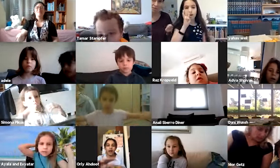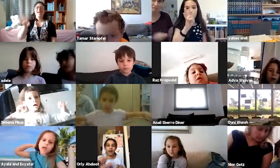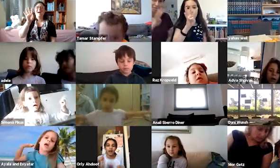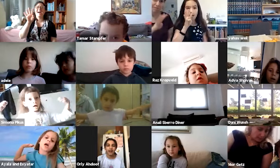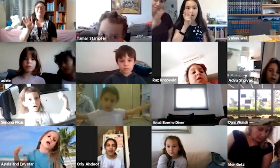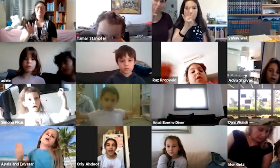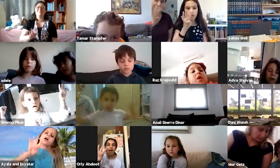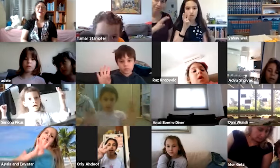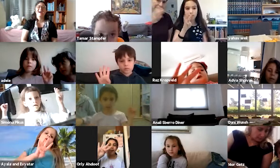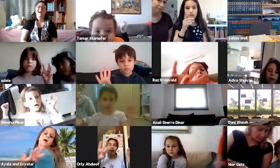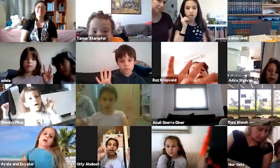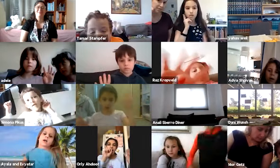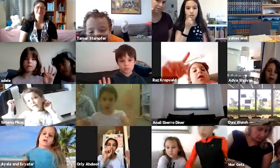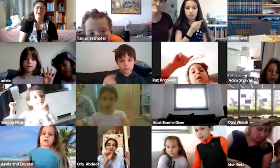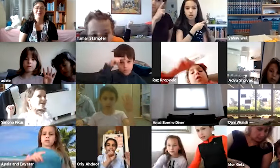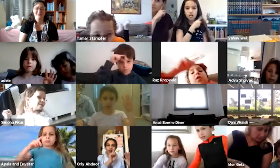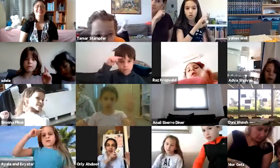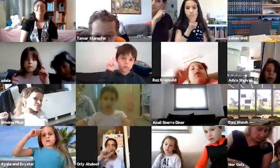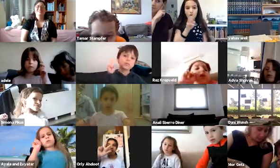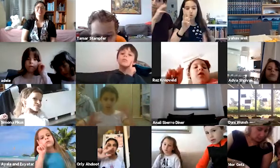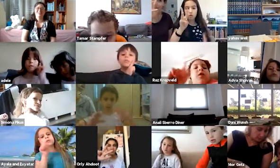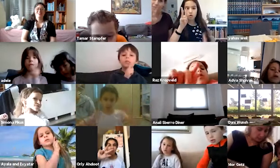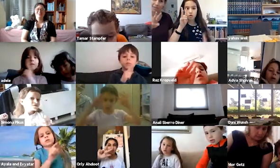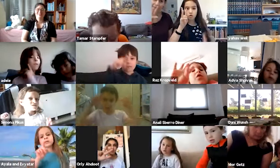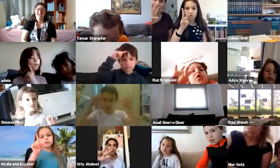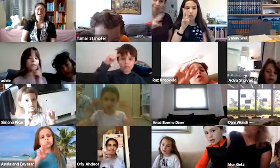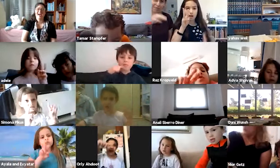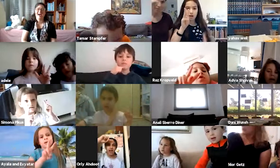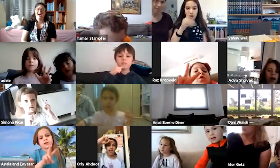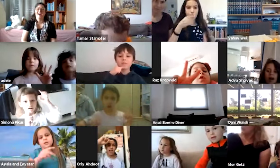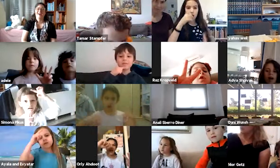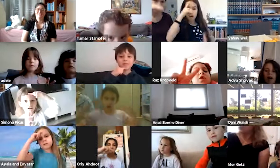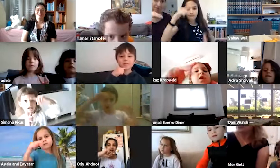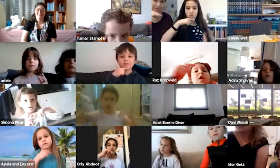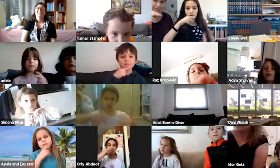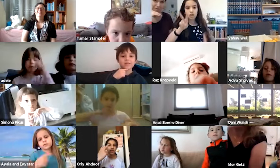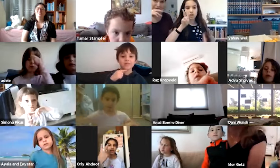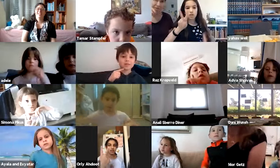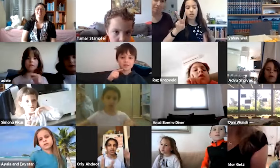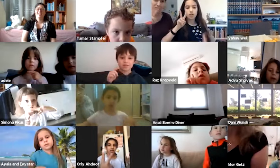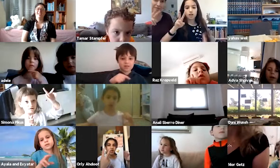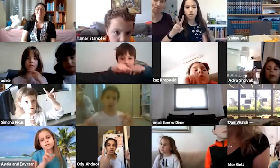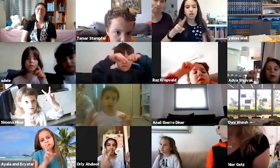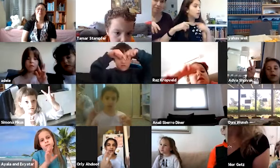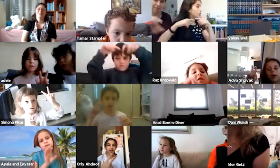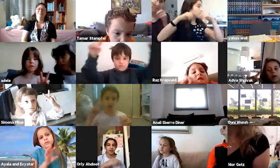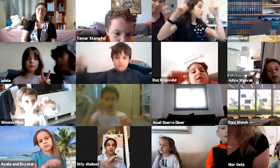ארבע אמהות. שלושה אבות. שני לוחות